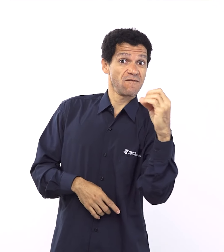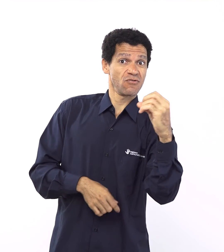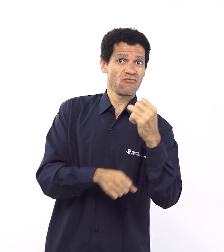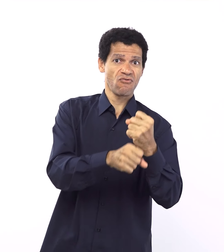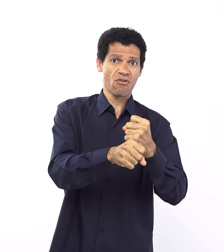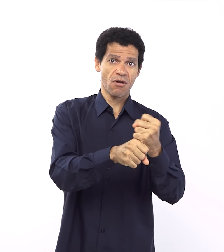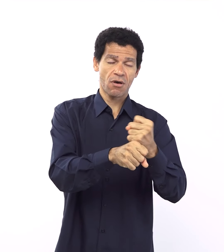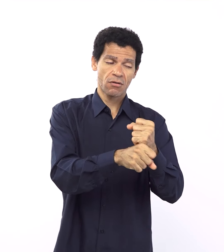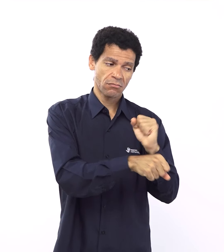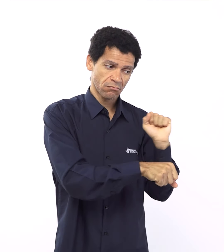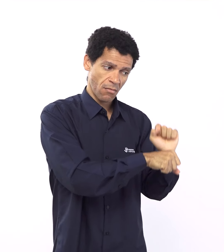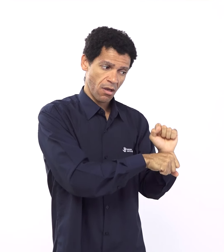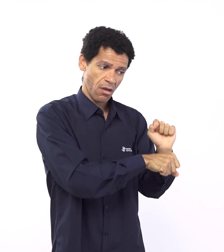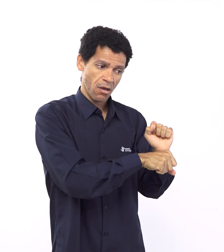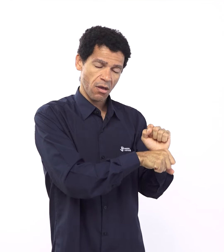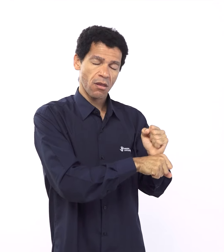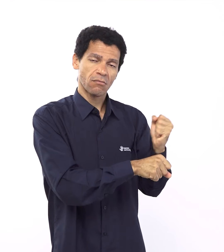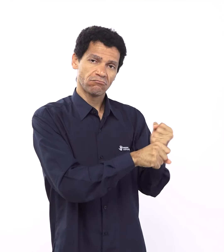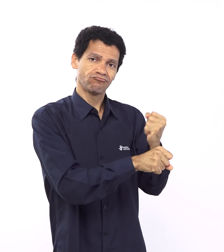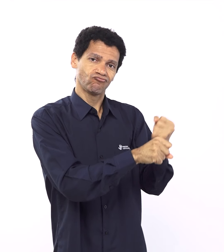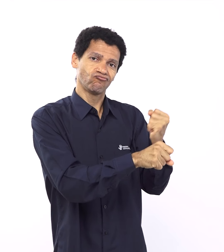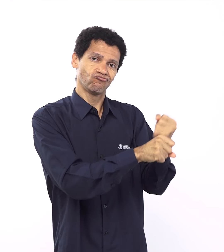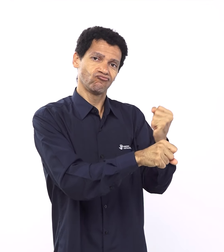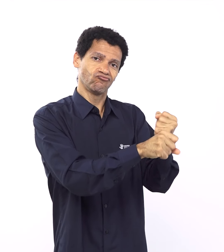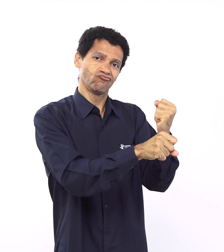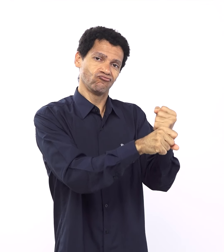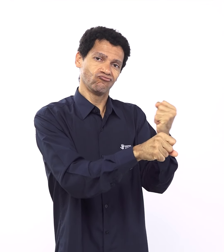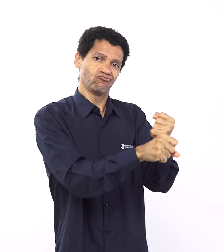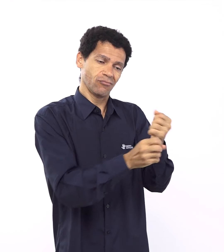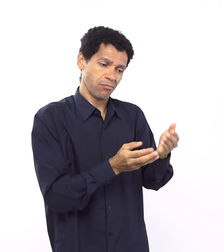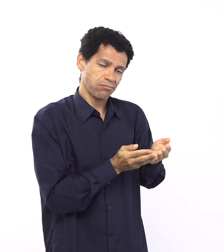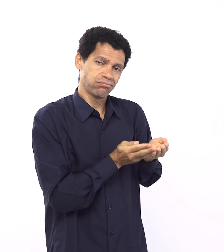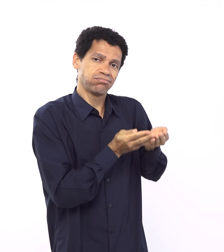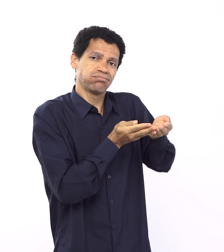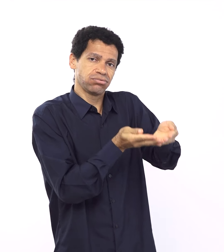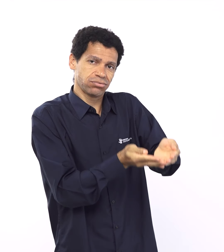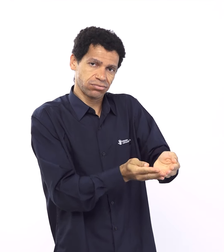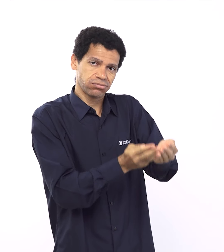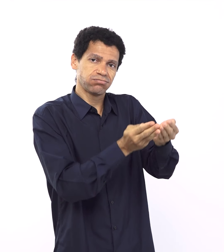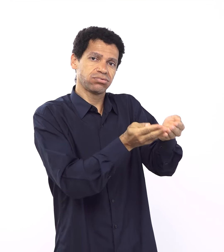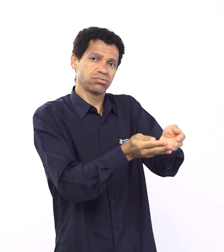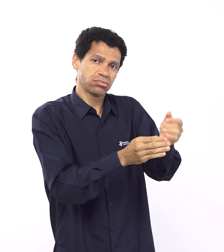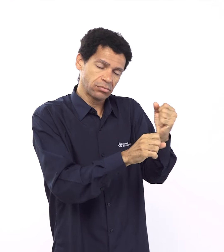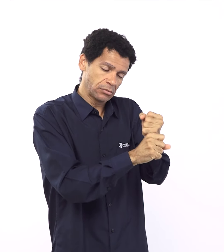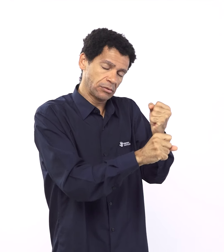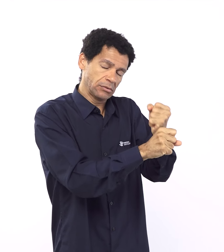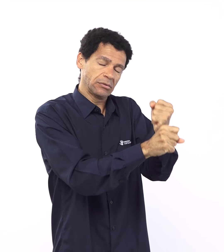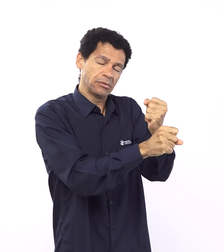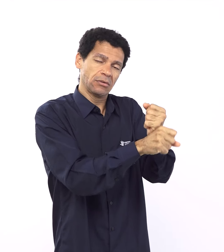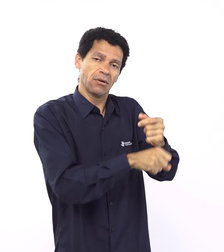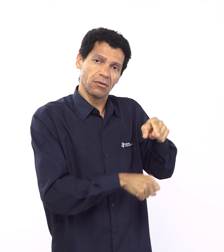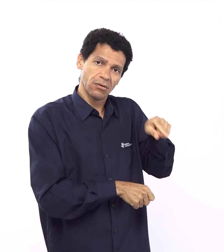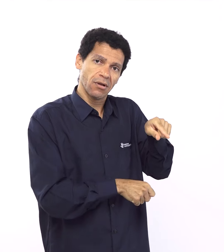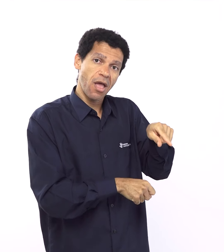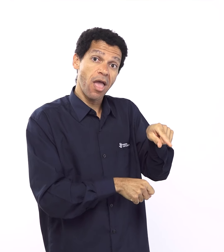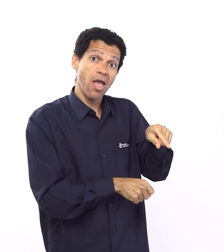recomeço, né? E eu estou sendo incomodado por um pensamento enquanto eu falo, porque nós estamos vivendo,